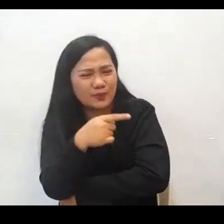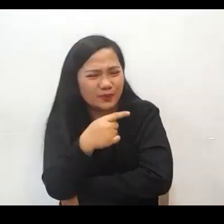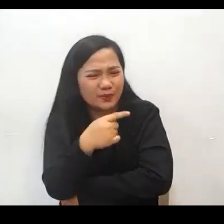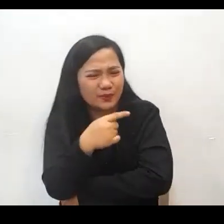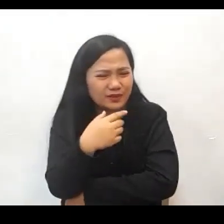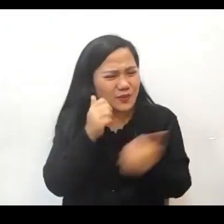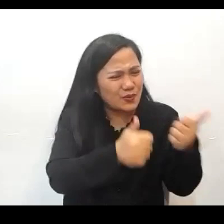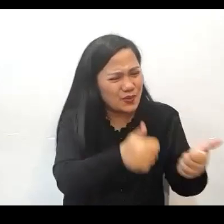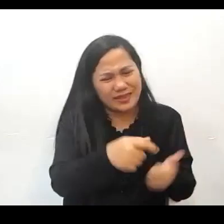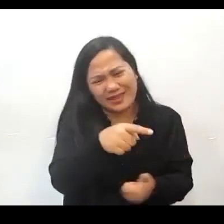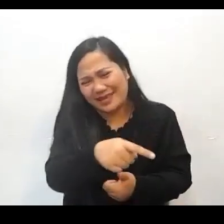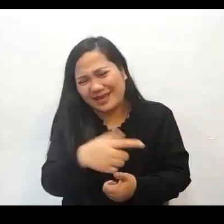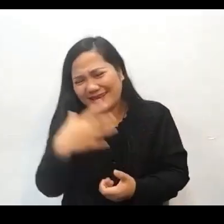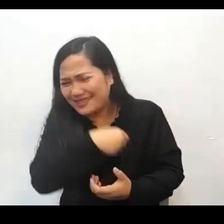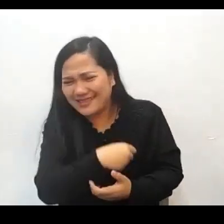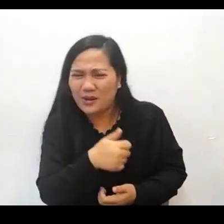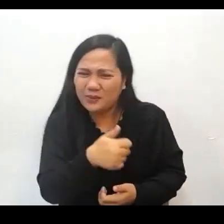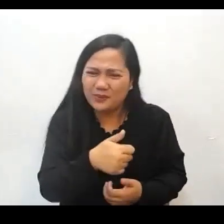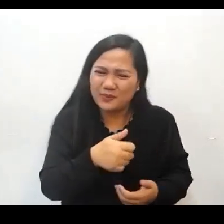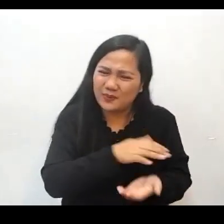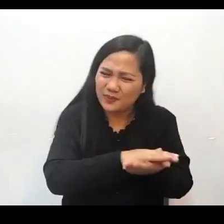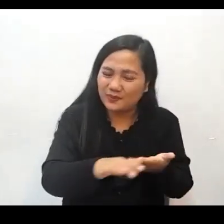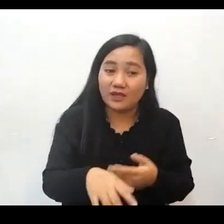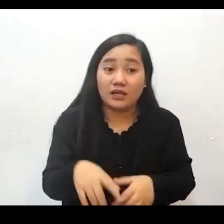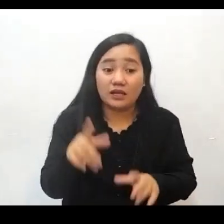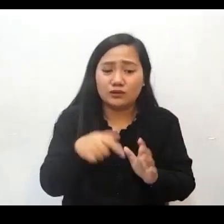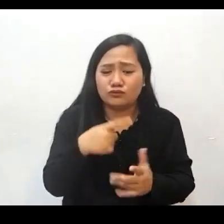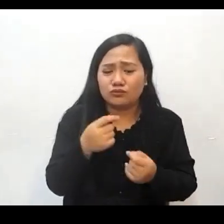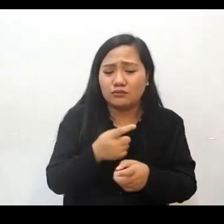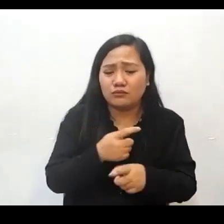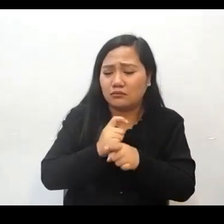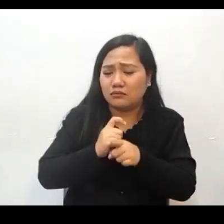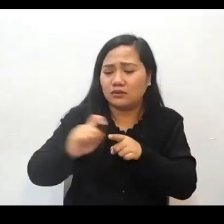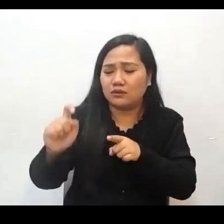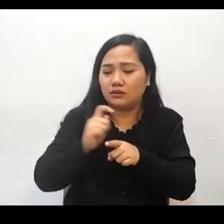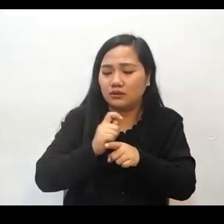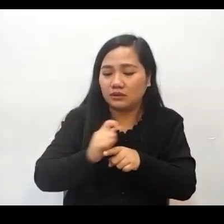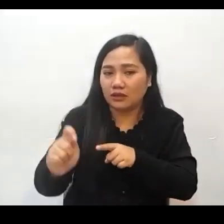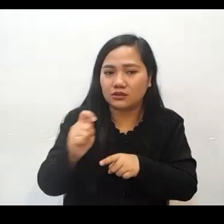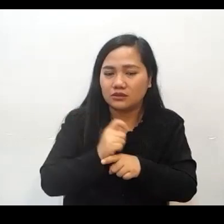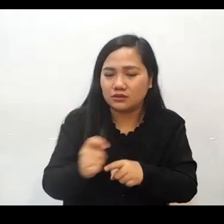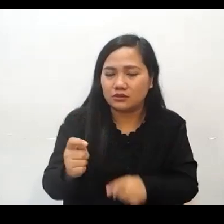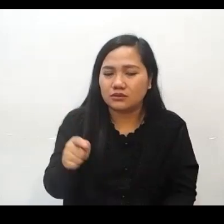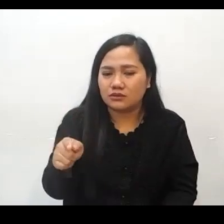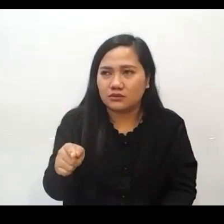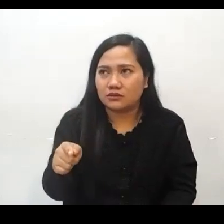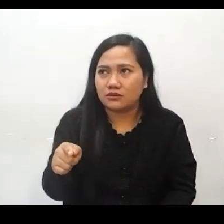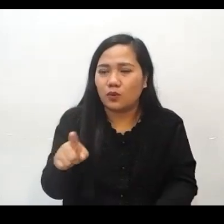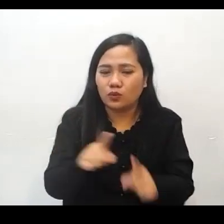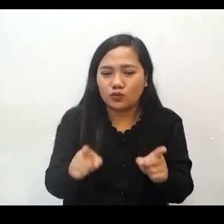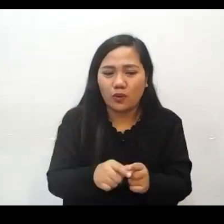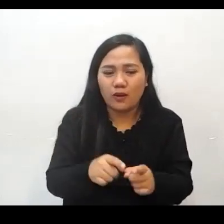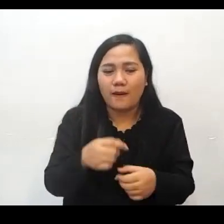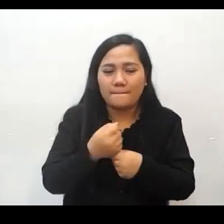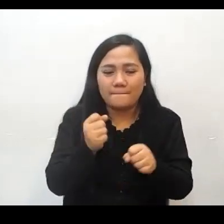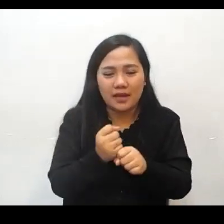napaka-maayos. Then they can send a message and they treat well to make the